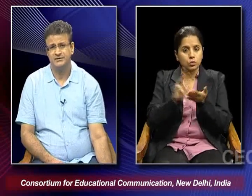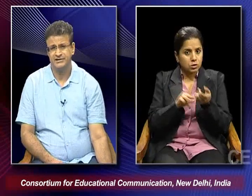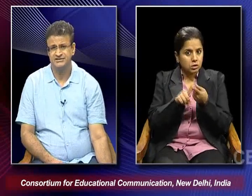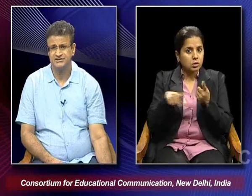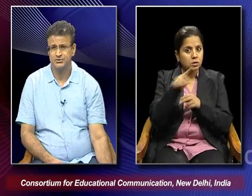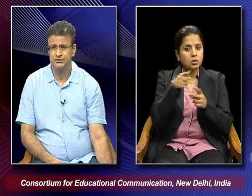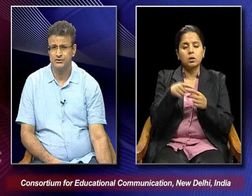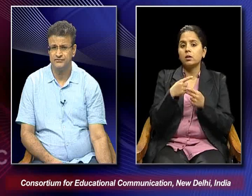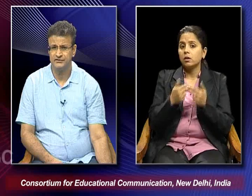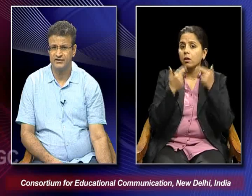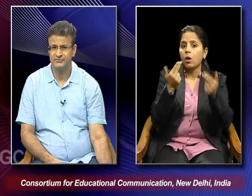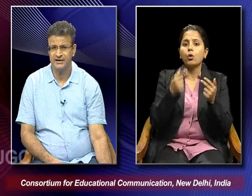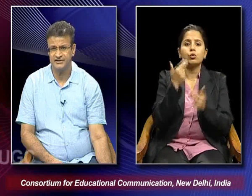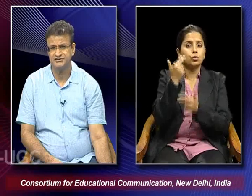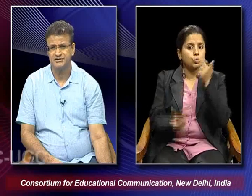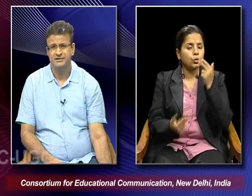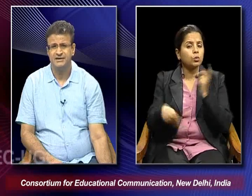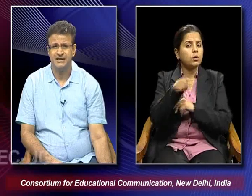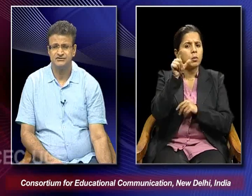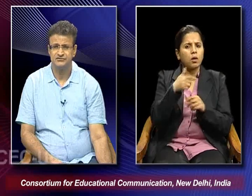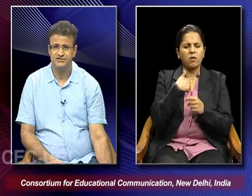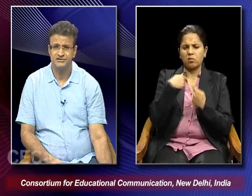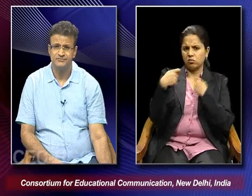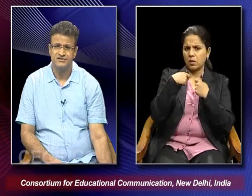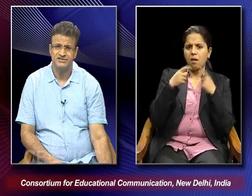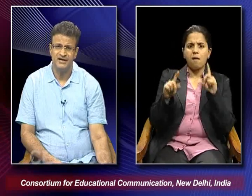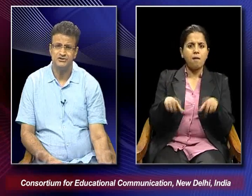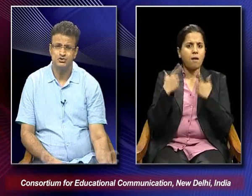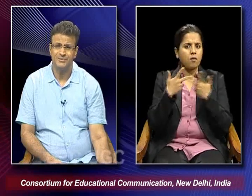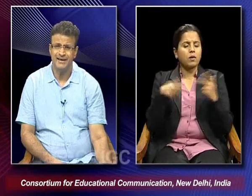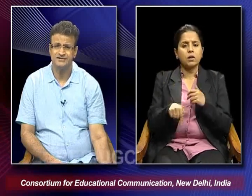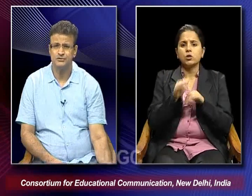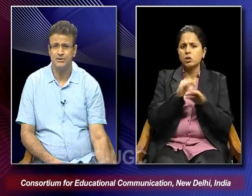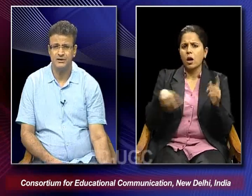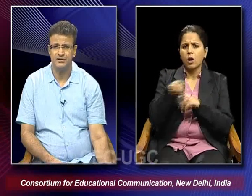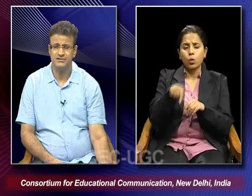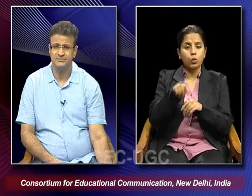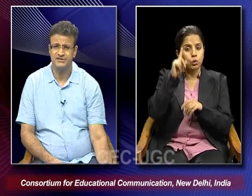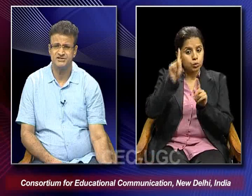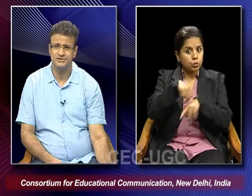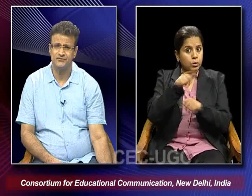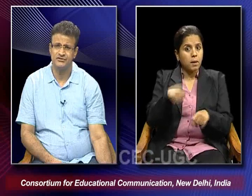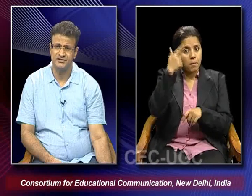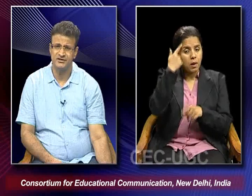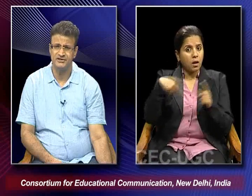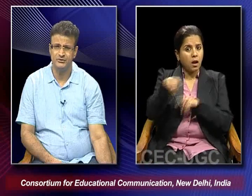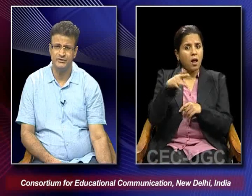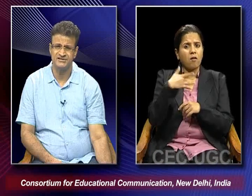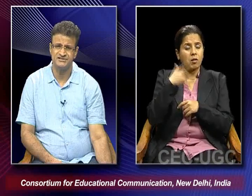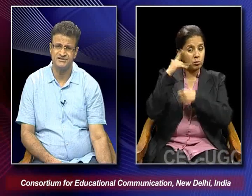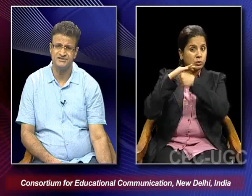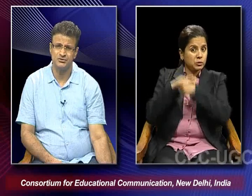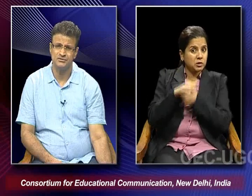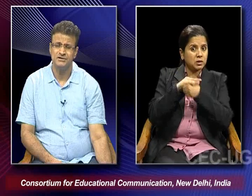tells the story of the victimized lives of the child shoeblacks who are under the pressure for their continued